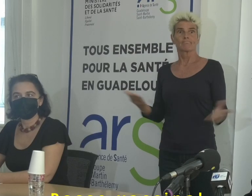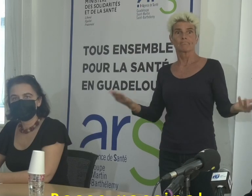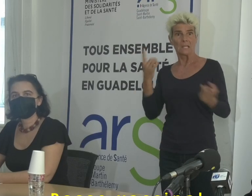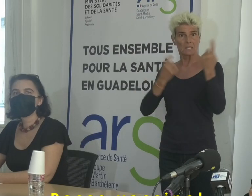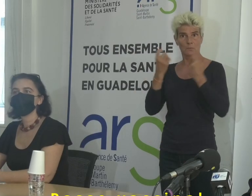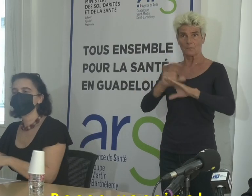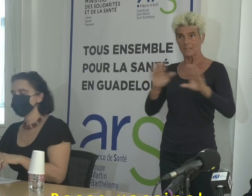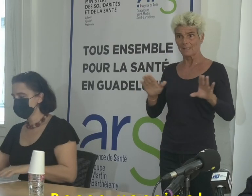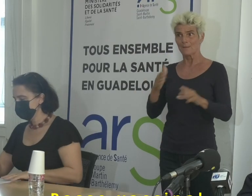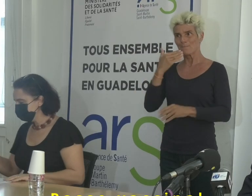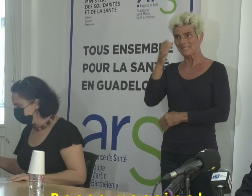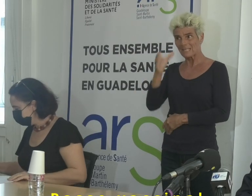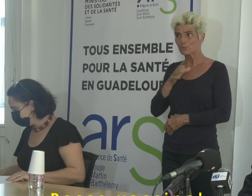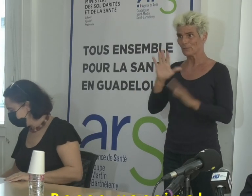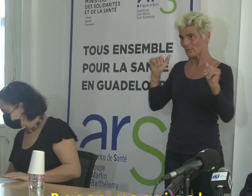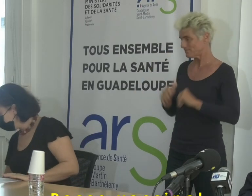d'autres questions ? Merci beaucoup.